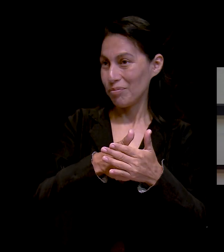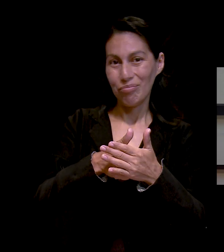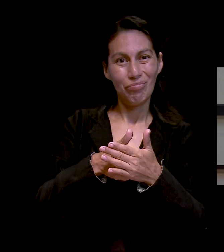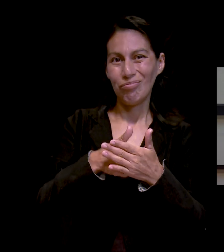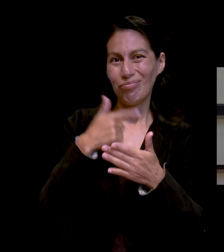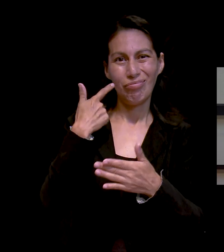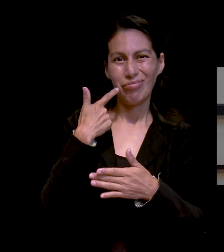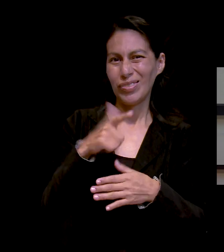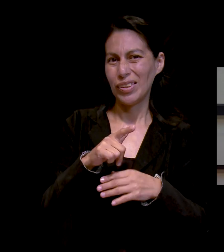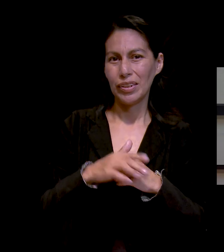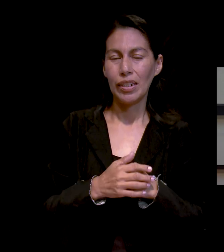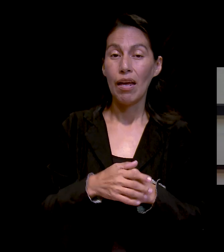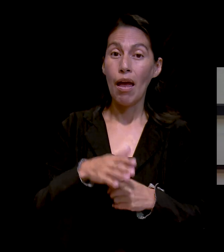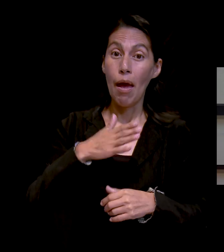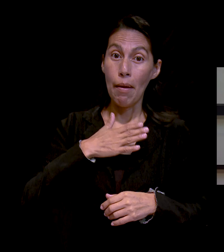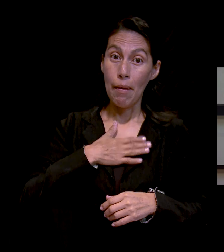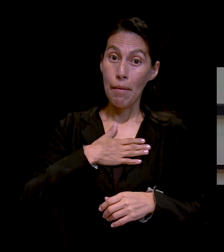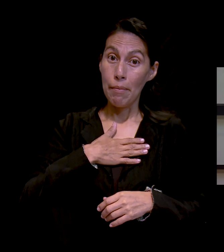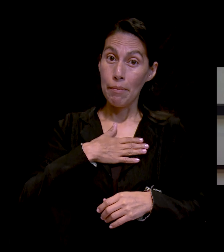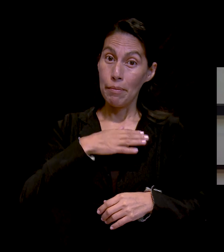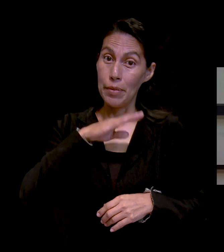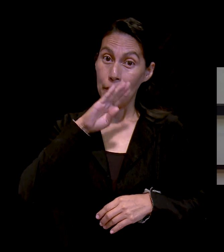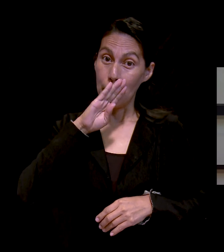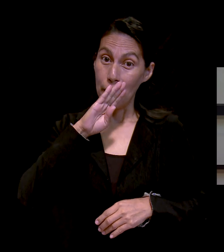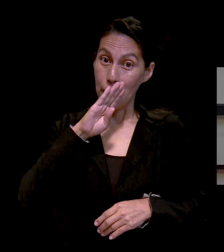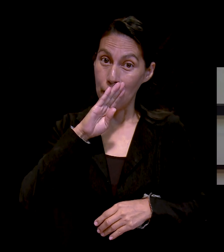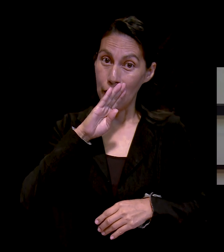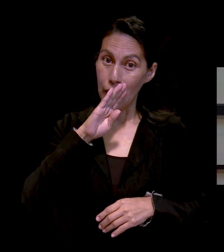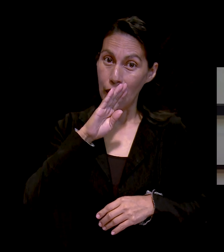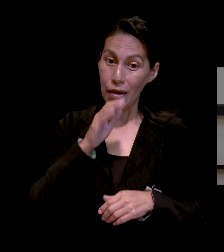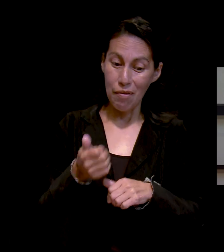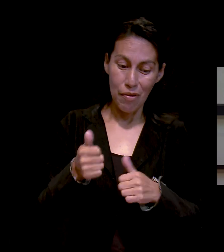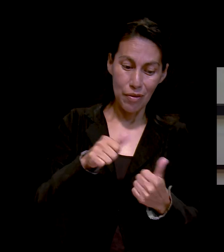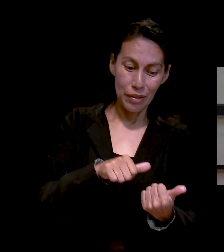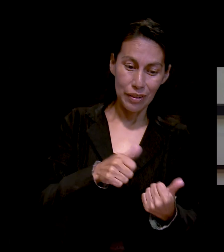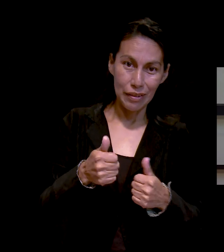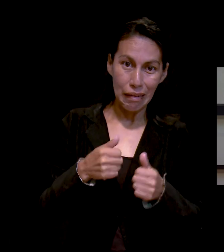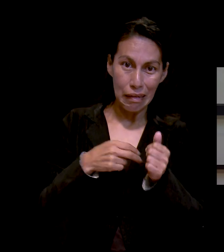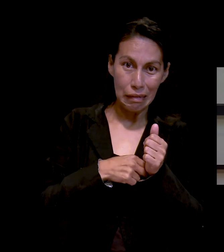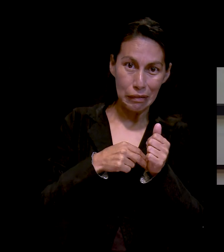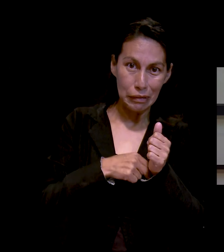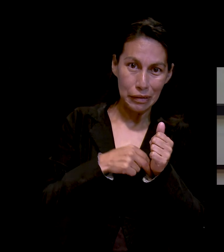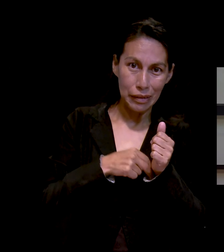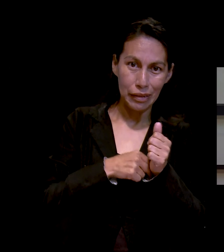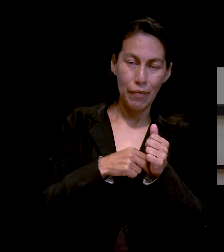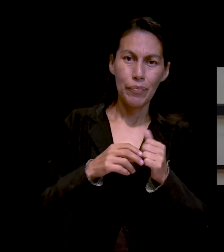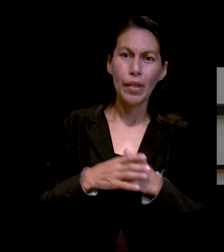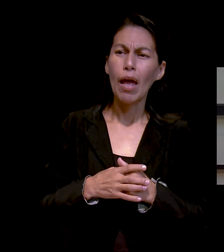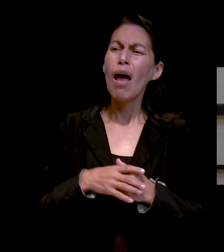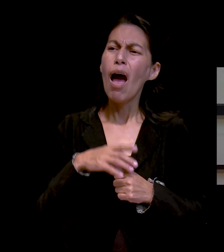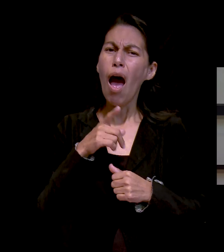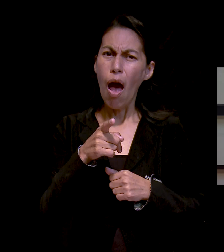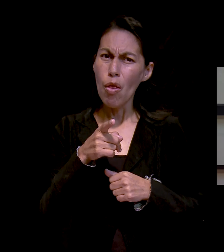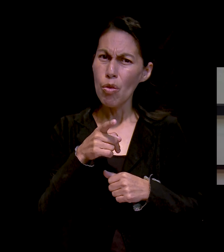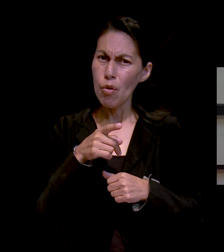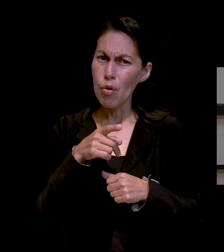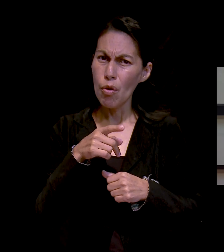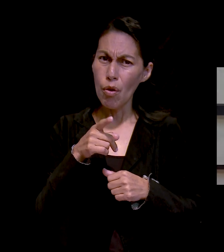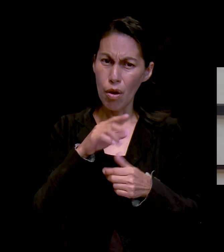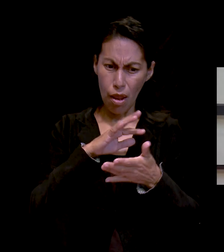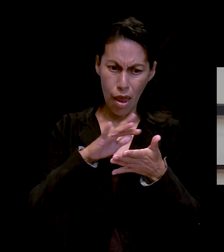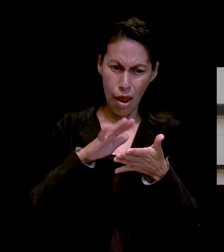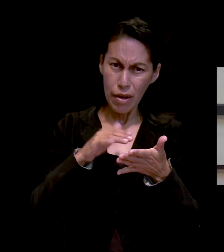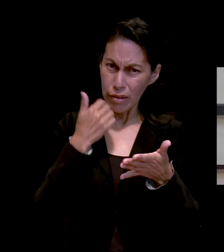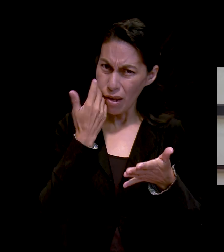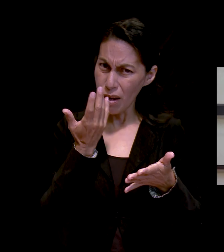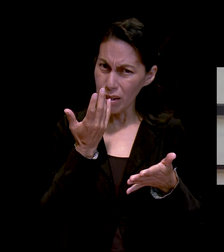evangelio. De hecho, mi mamá se bautizó a escondidas. Así que mi mamá dijo, ah, ¿quieres aprender a leer? Bueno, mira, este libro.